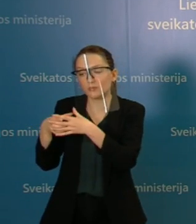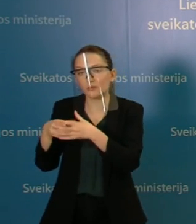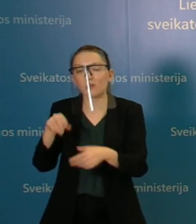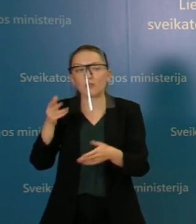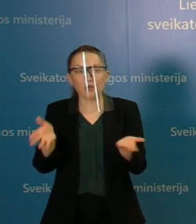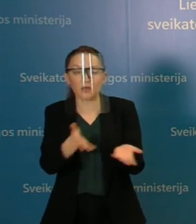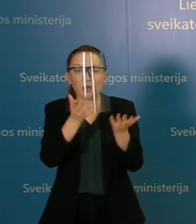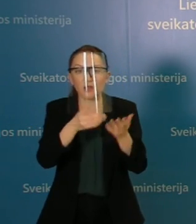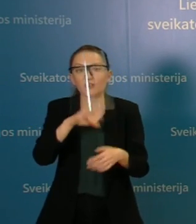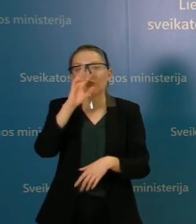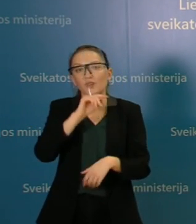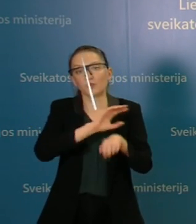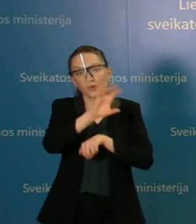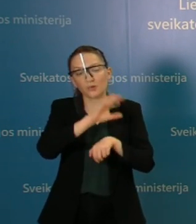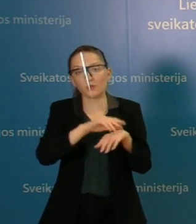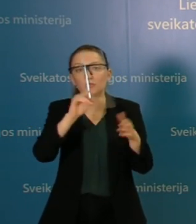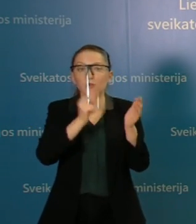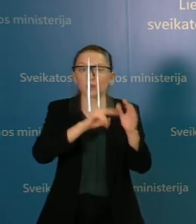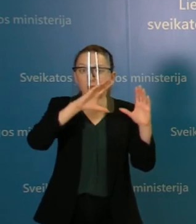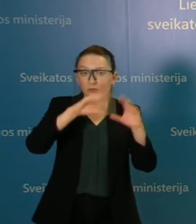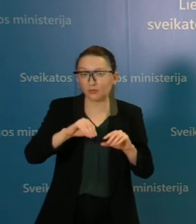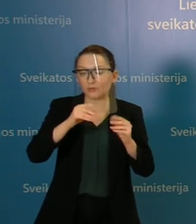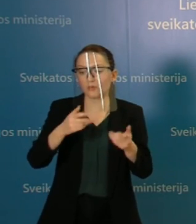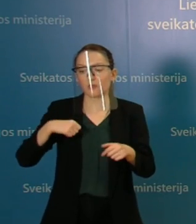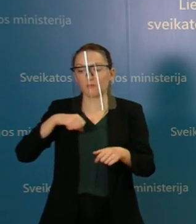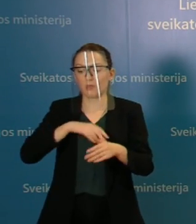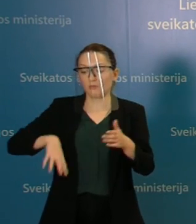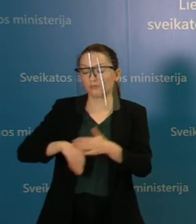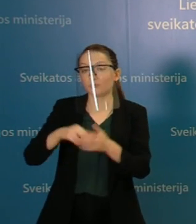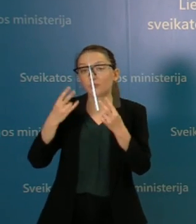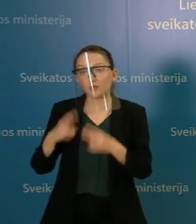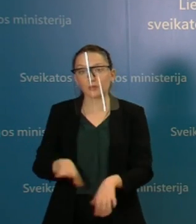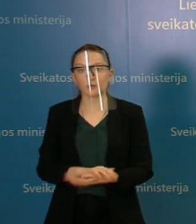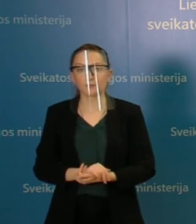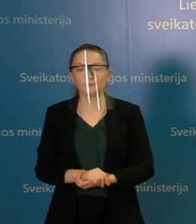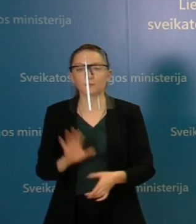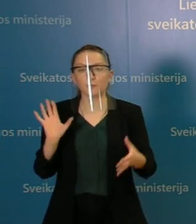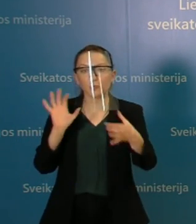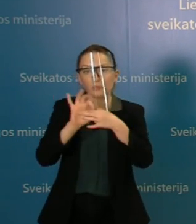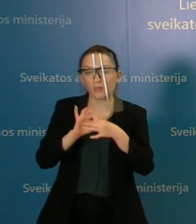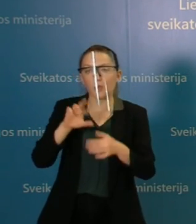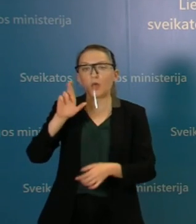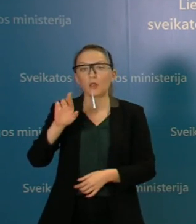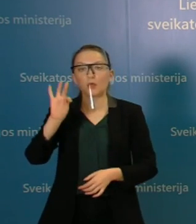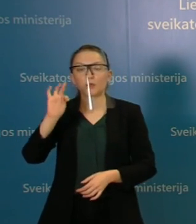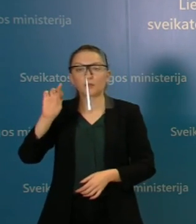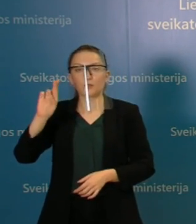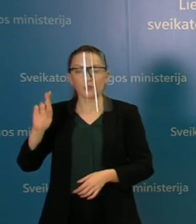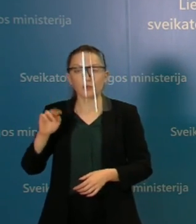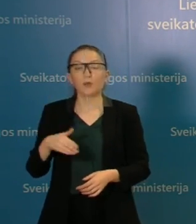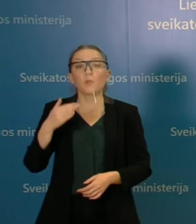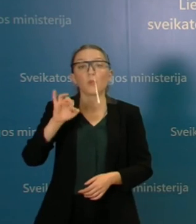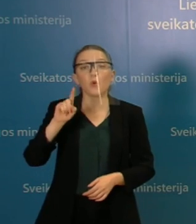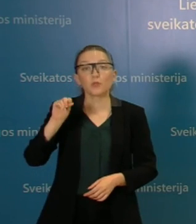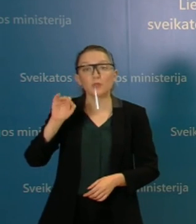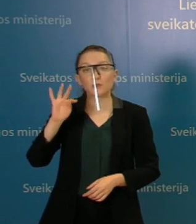gamintojus kainas sumažinti. Ir tada tokių priemokų mokėti netektų. Jungiamės prie LRT-LT. Labadiena, Modesta